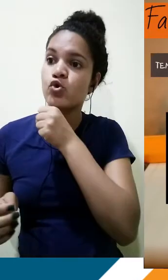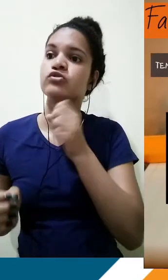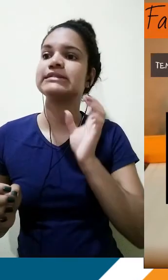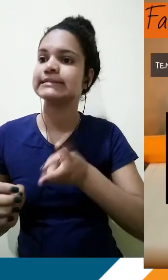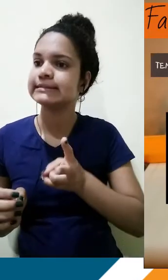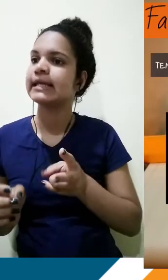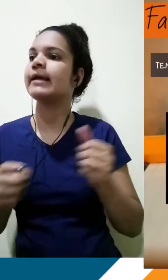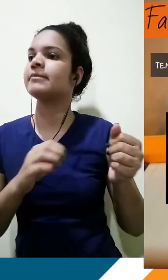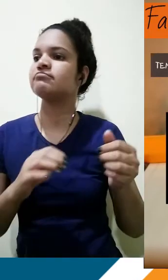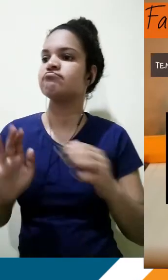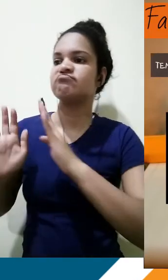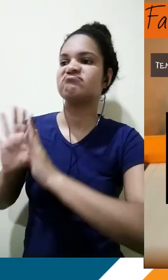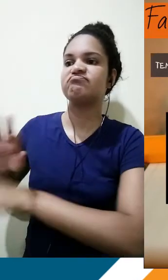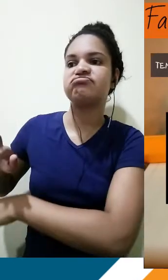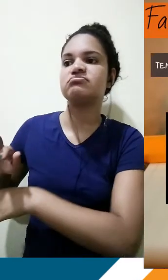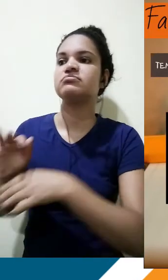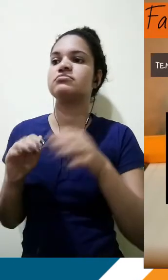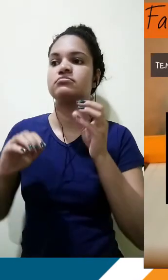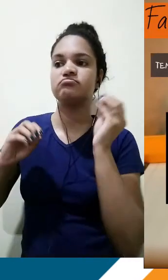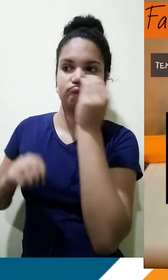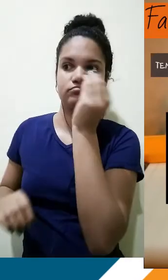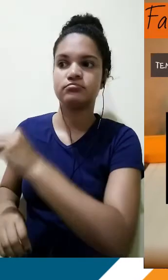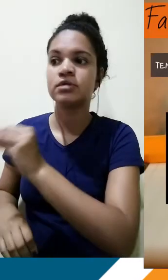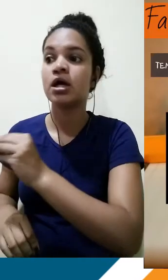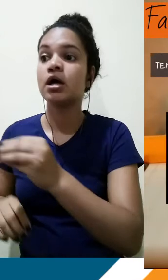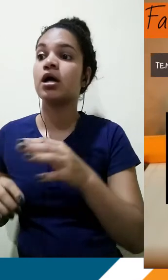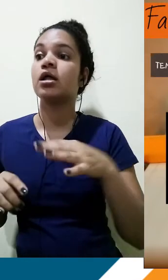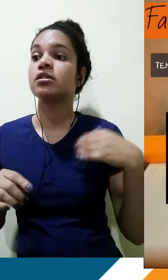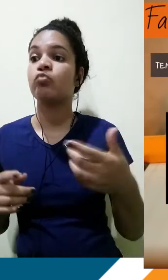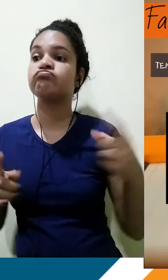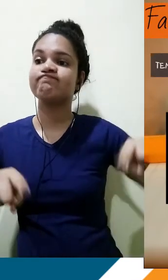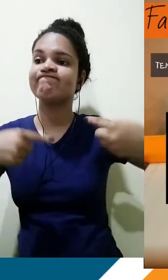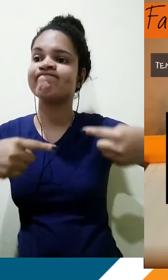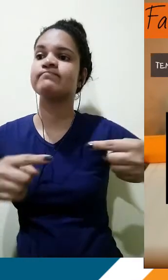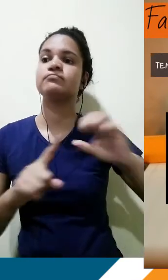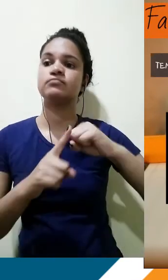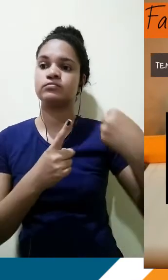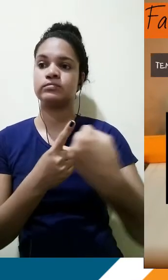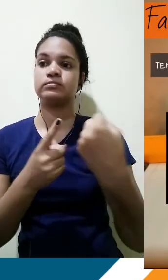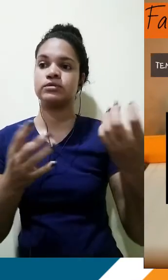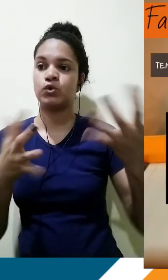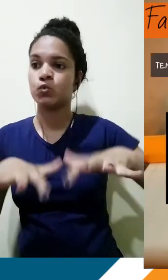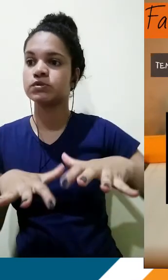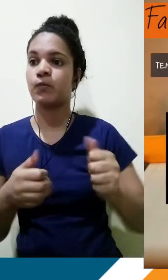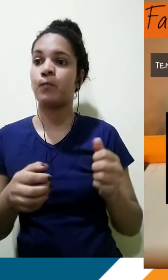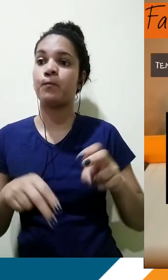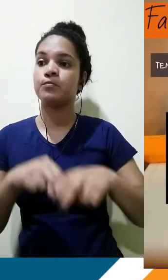período. O segundo período seria uma problematização. Mas percebem que é uma problematização desassociada ao foco do tema?